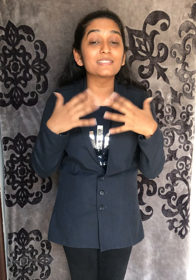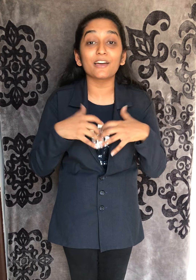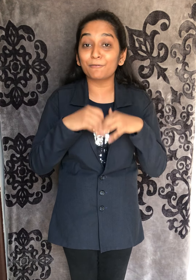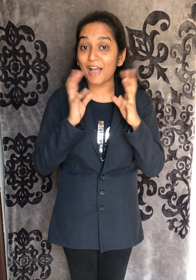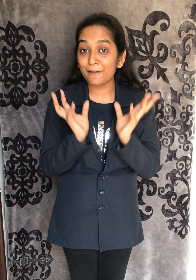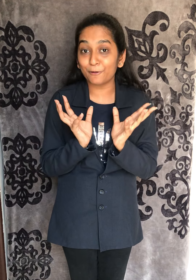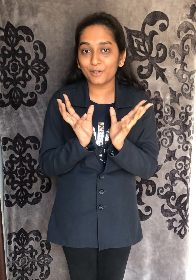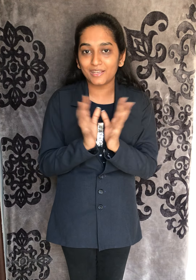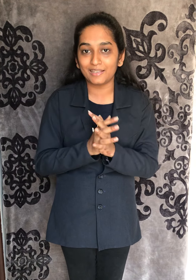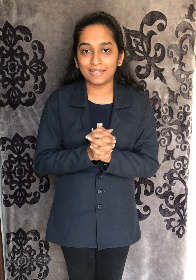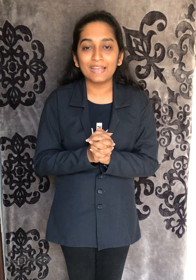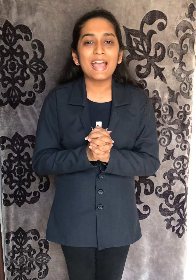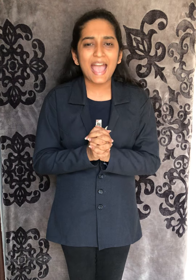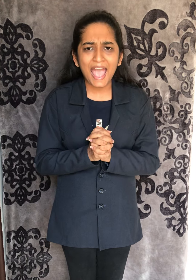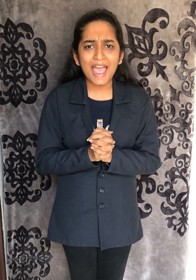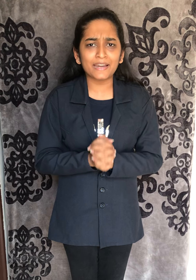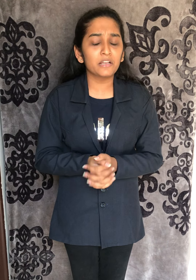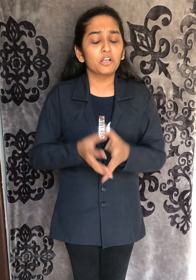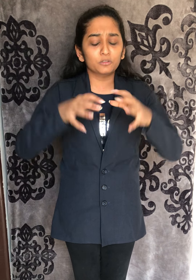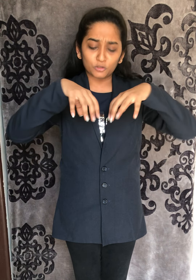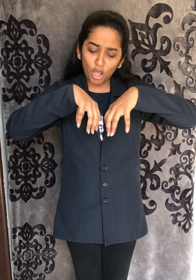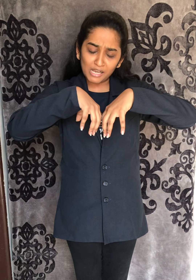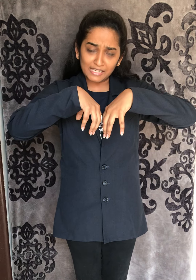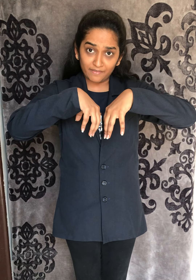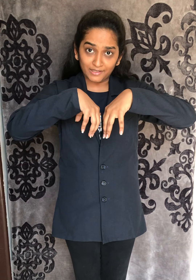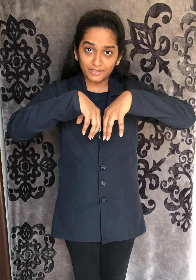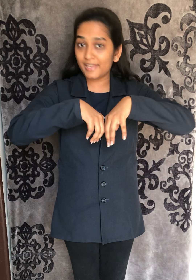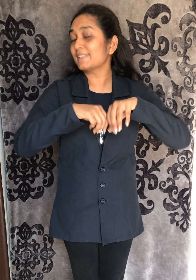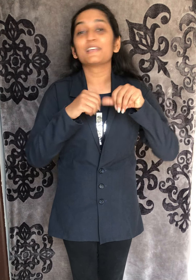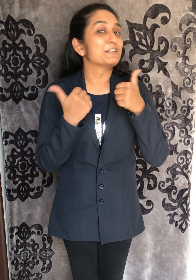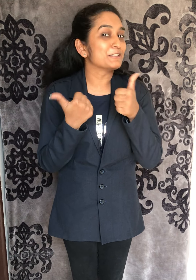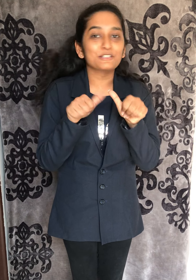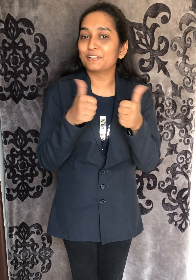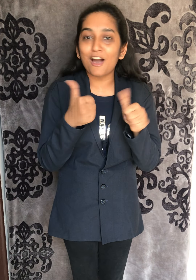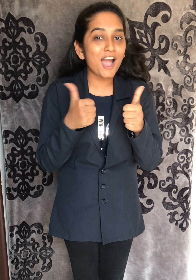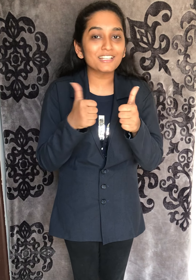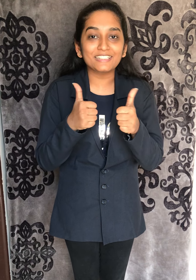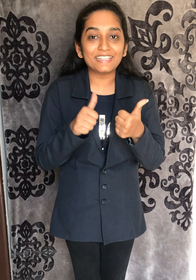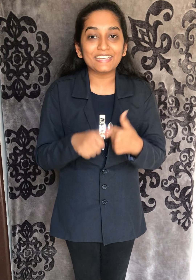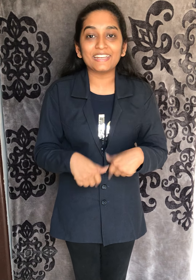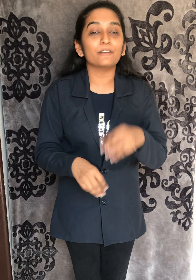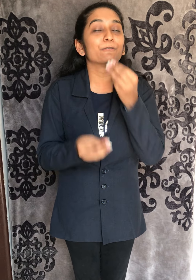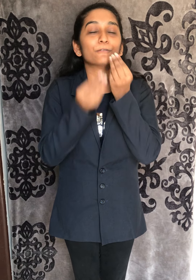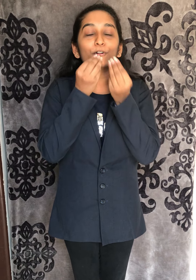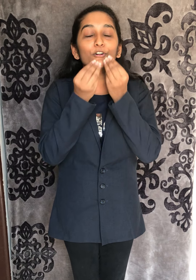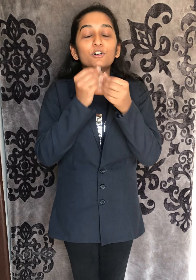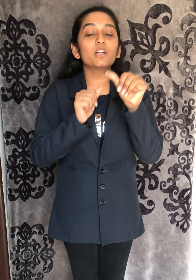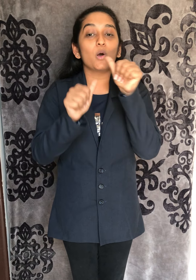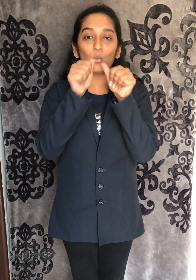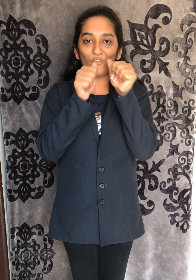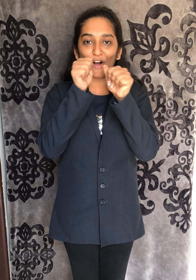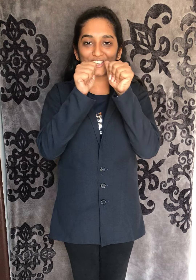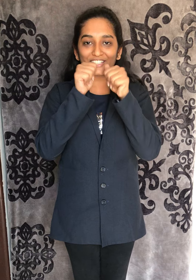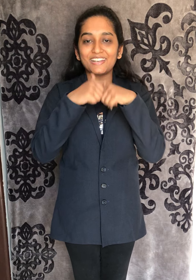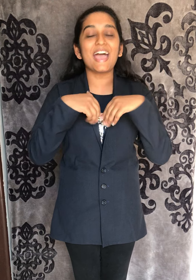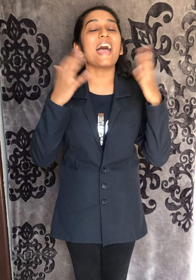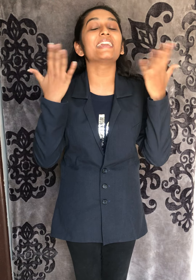शर्वाइब होने के लिए. And Non-Living Things do not need food, water and